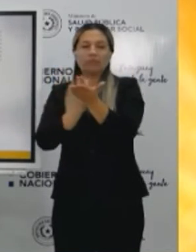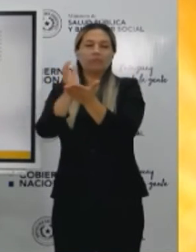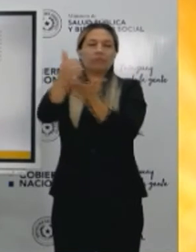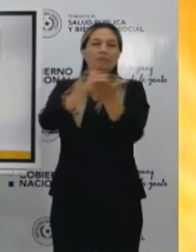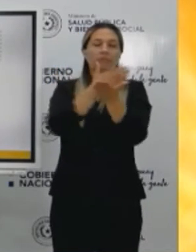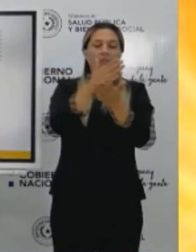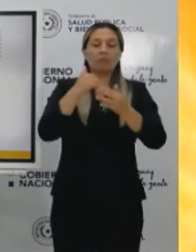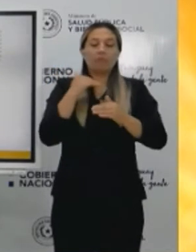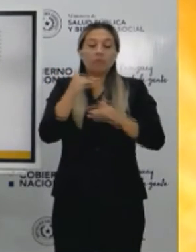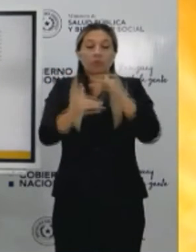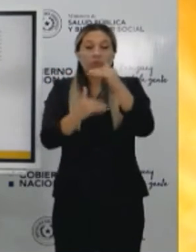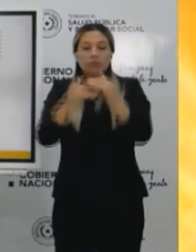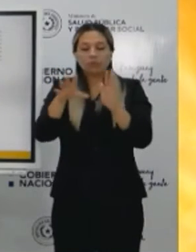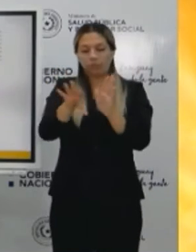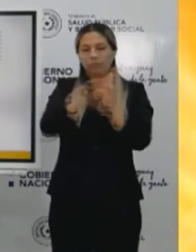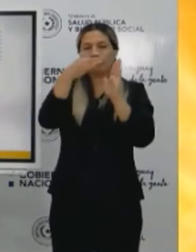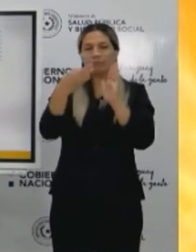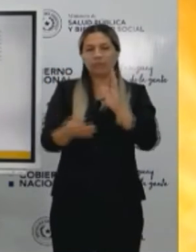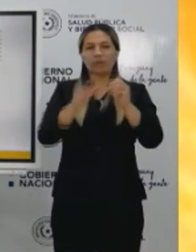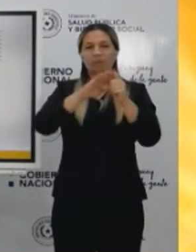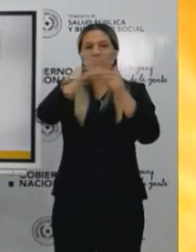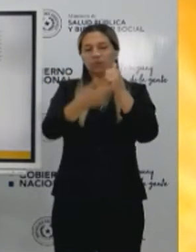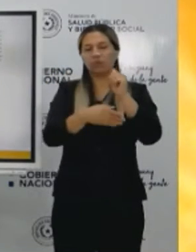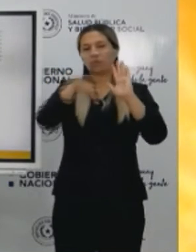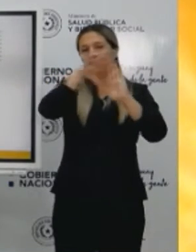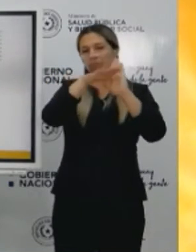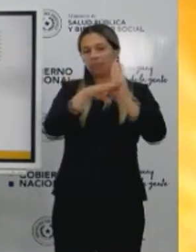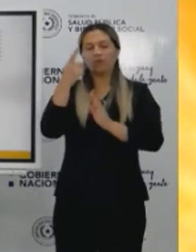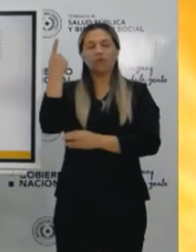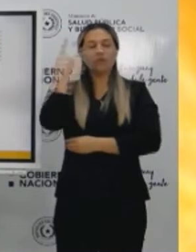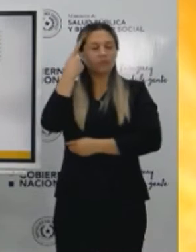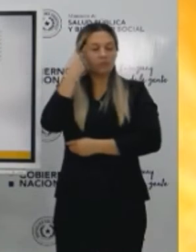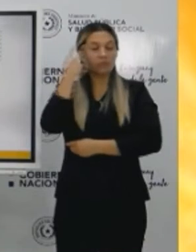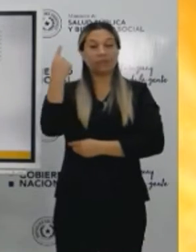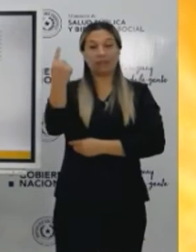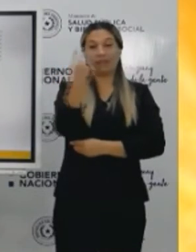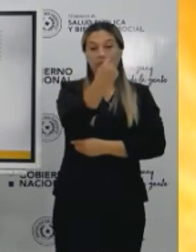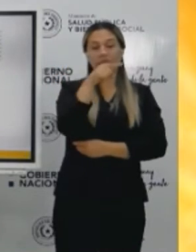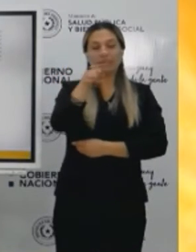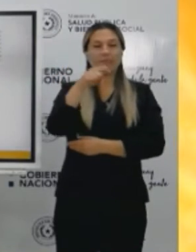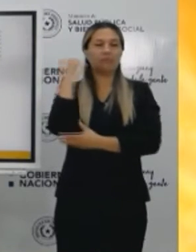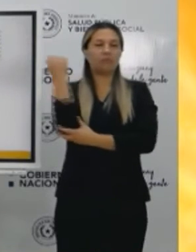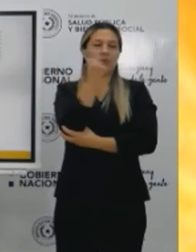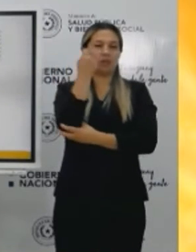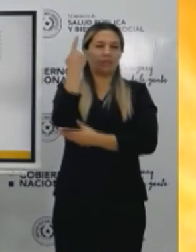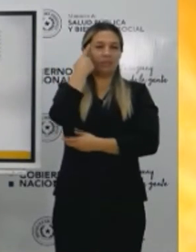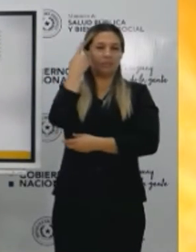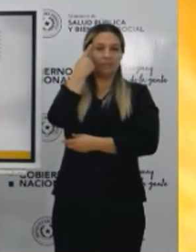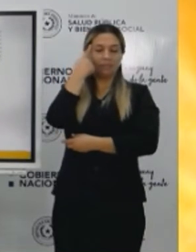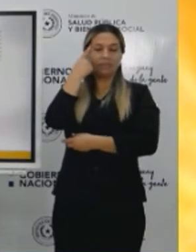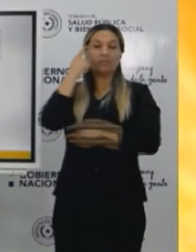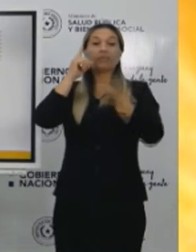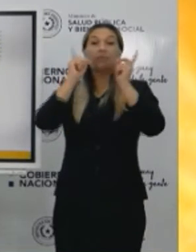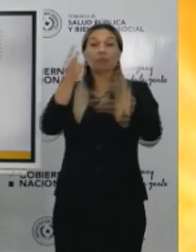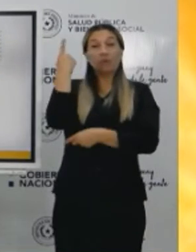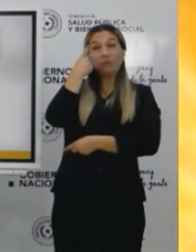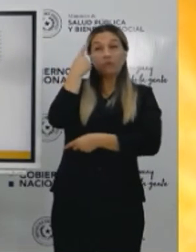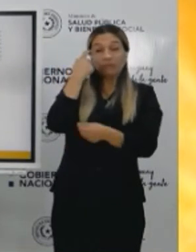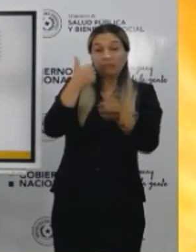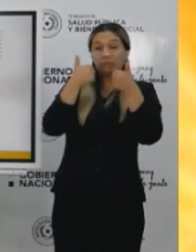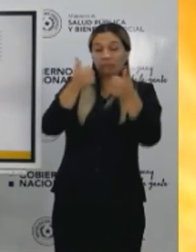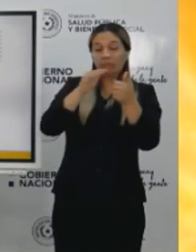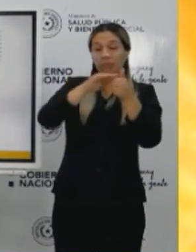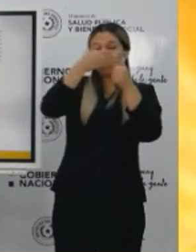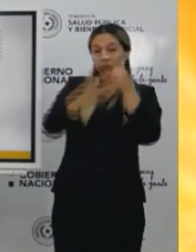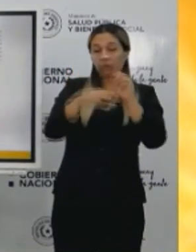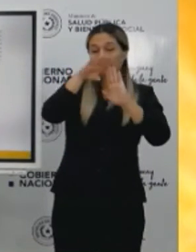cumplir las normas y apelamos como siempre a la conciencia de la ciudadanía, que es lo más importante y lo realmente efectivo a la hora de poder cambiar